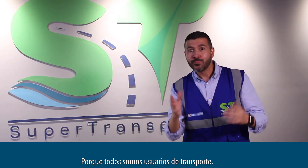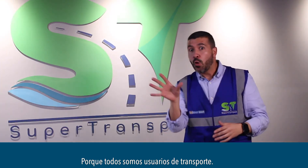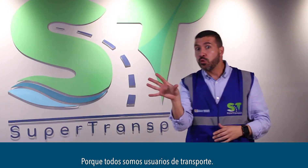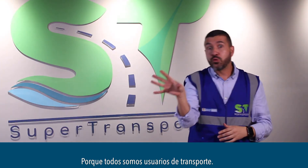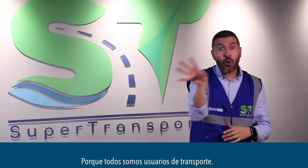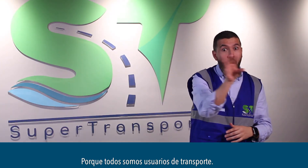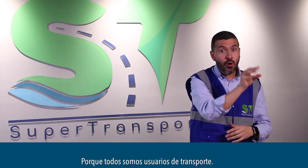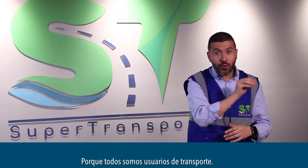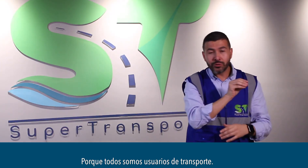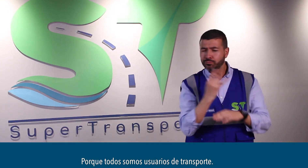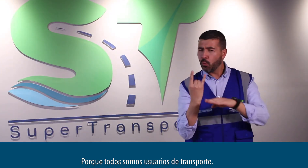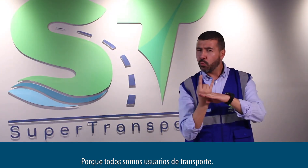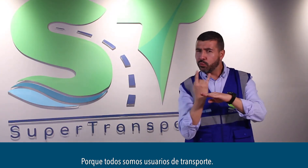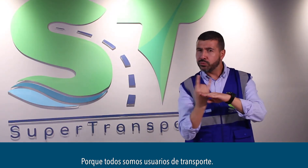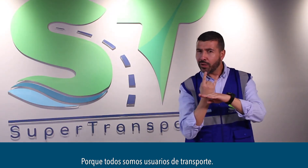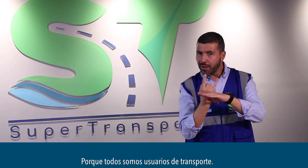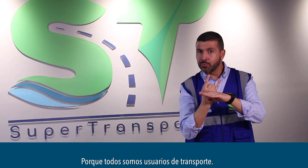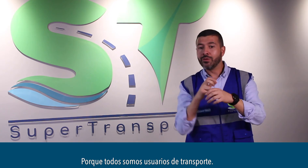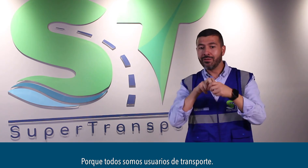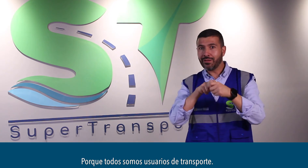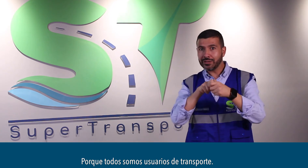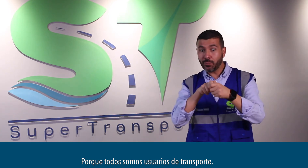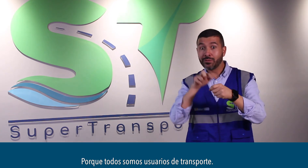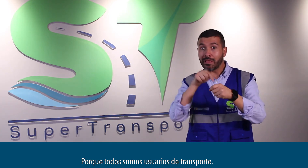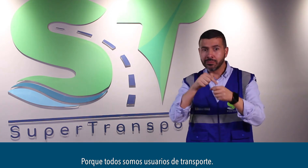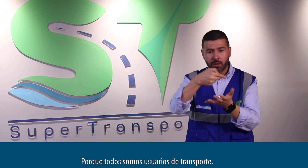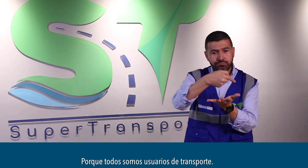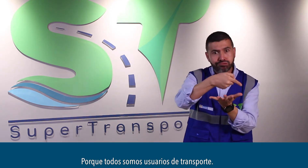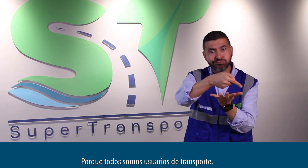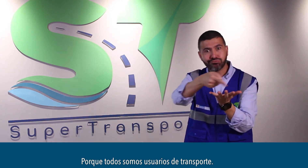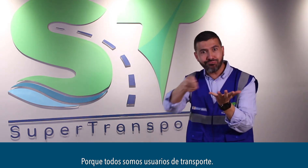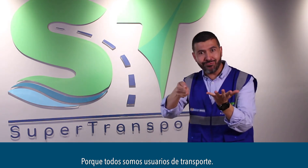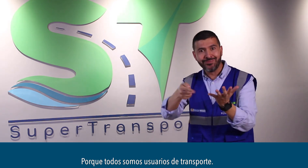Porque todos somos usuarios de transporte.